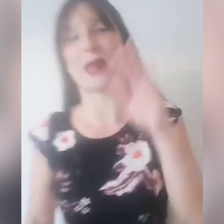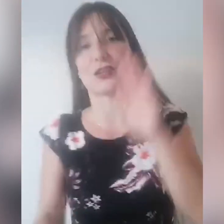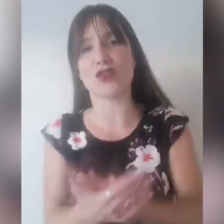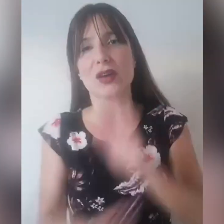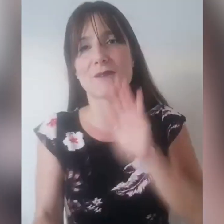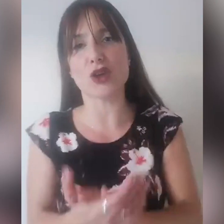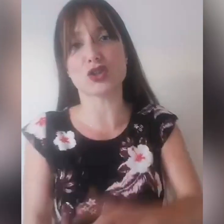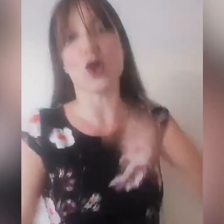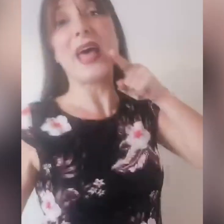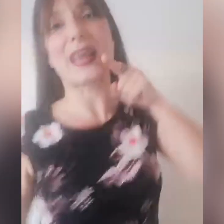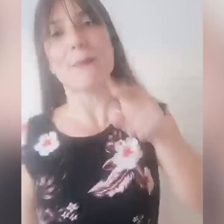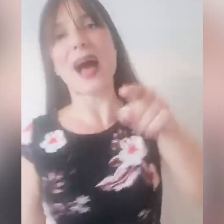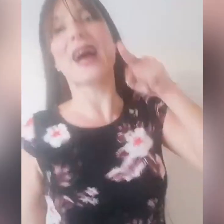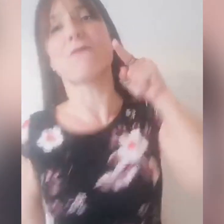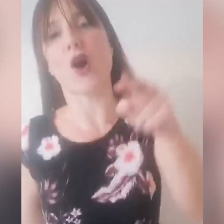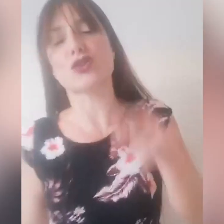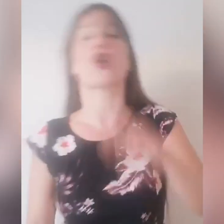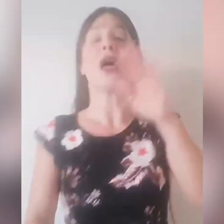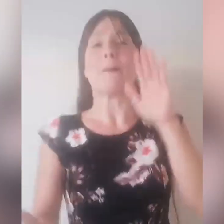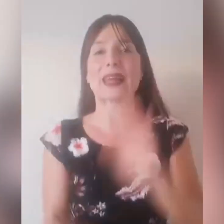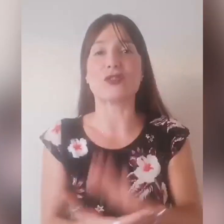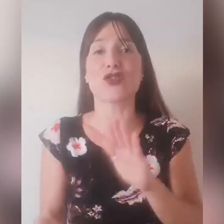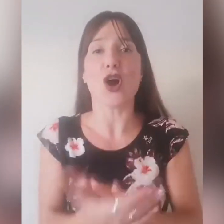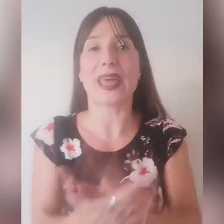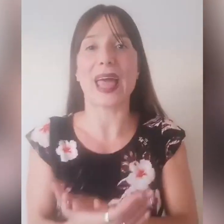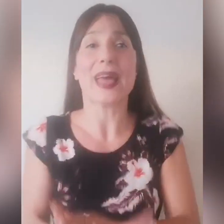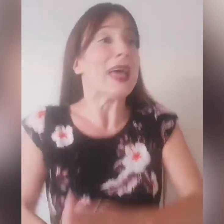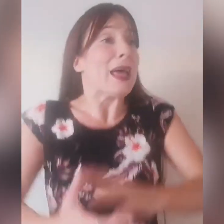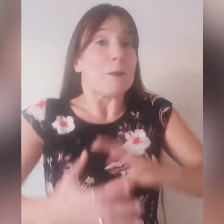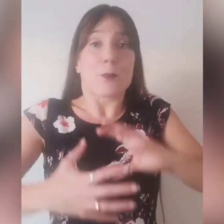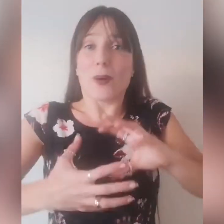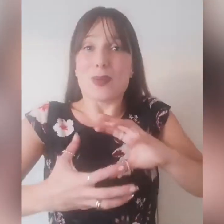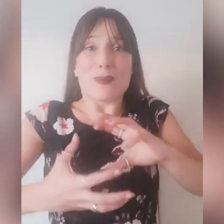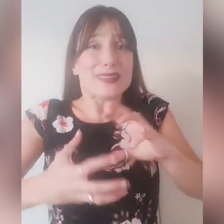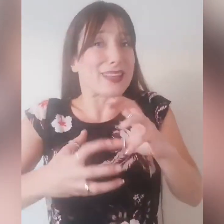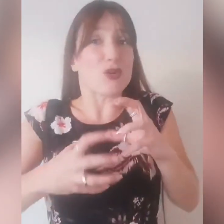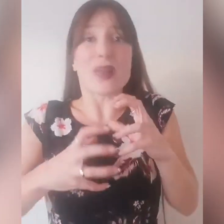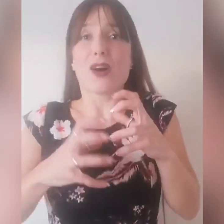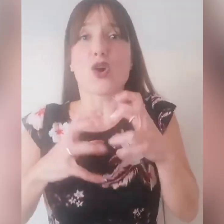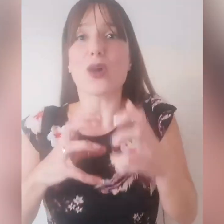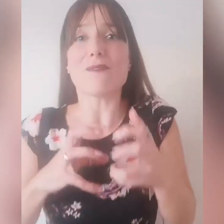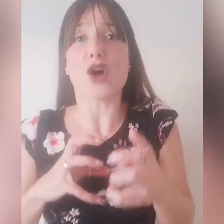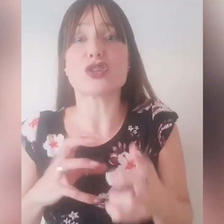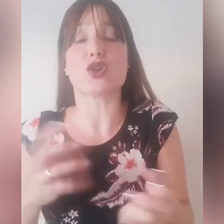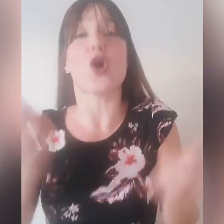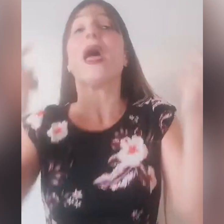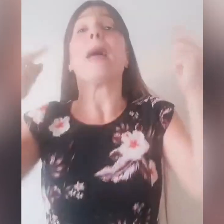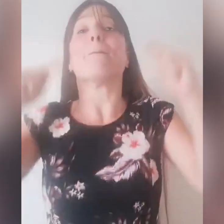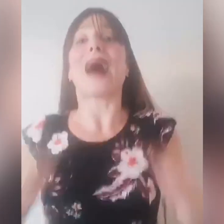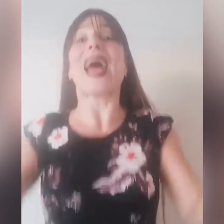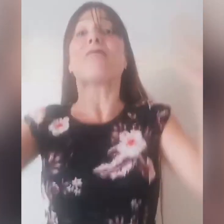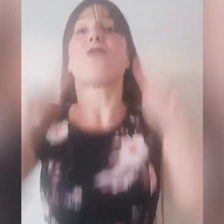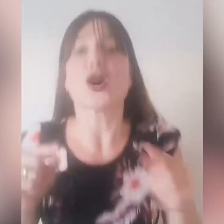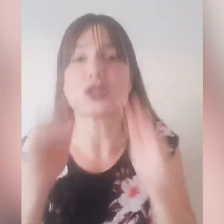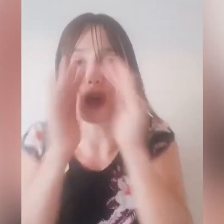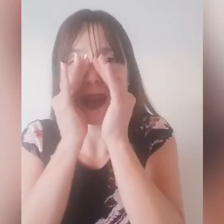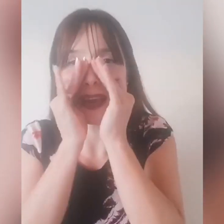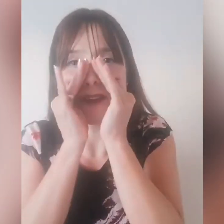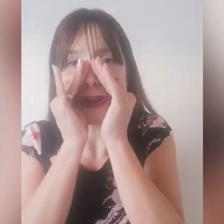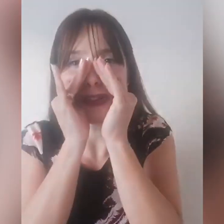perché ciò che è vostro rimanga vostro, perché ciò che probabilmente non è ancora vostro, ma è vostro, perché voglio